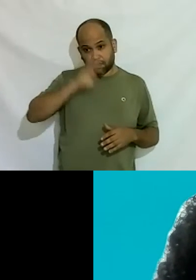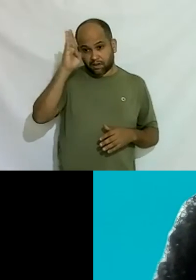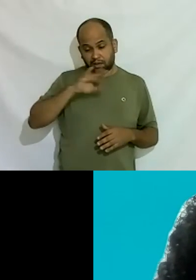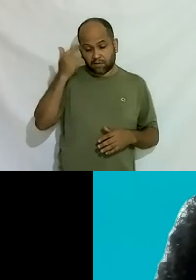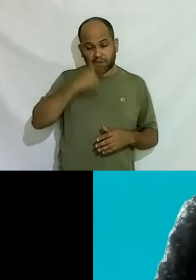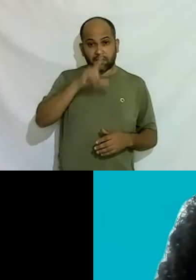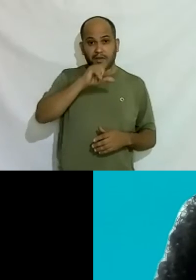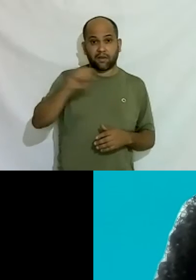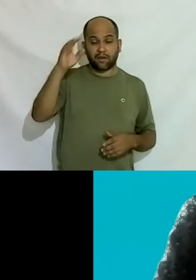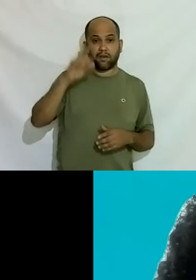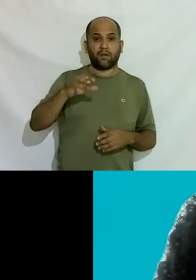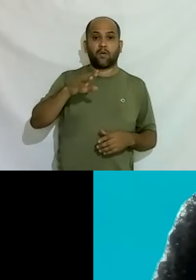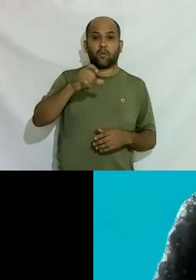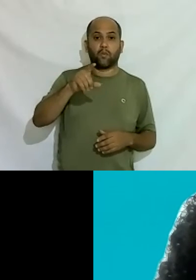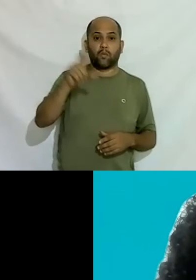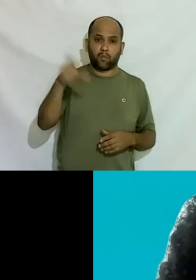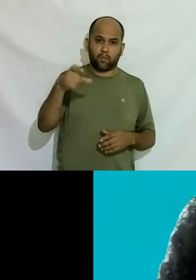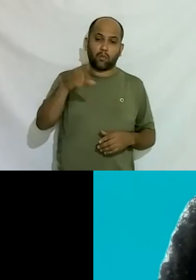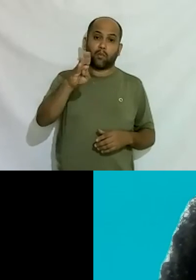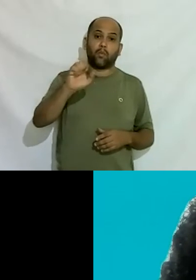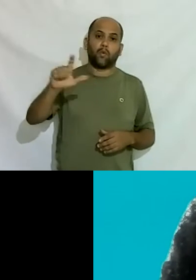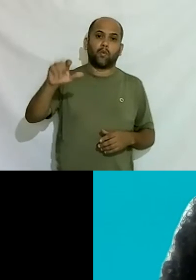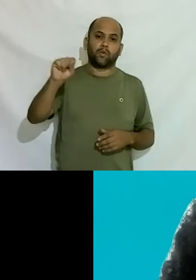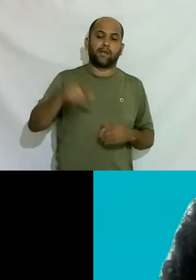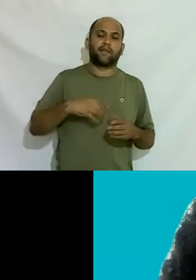fazendo então tem muitas coisas acontecendo